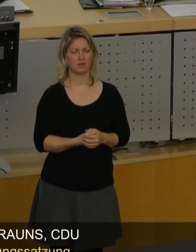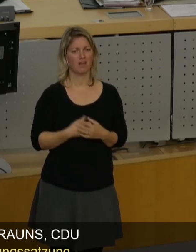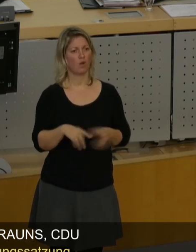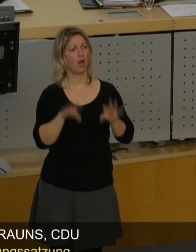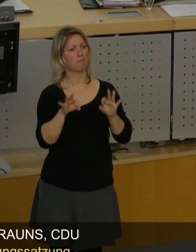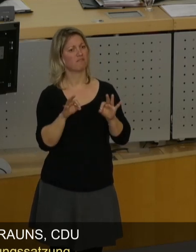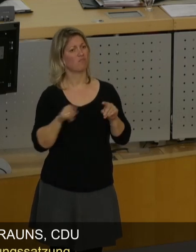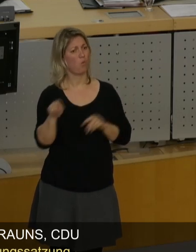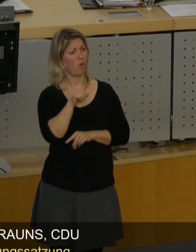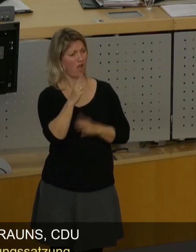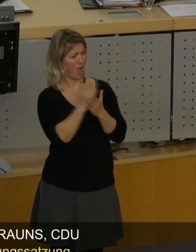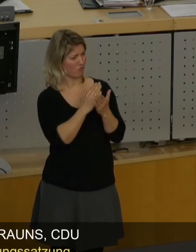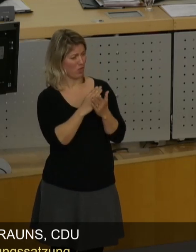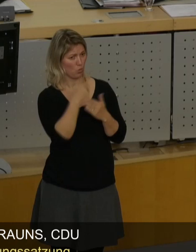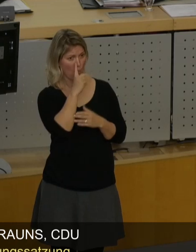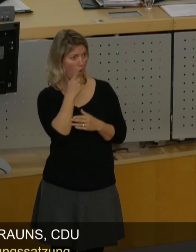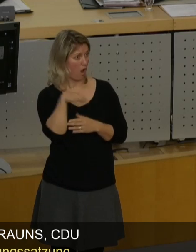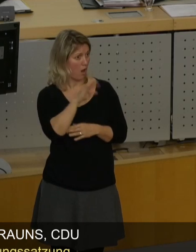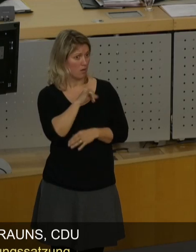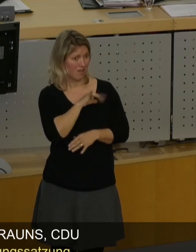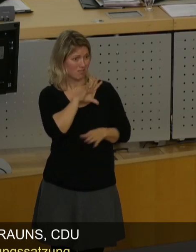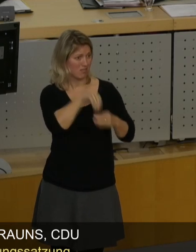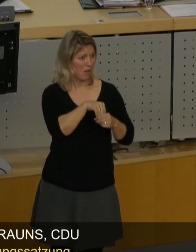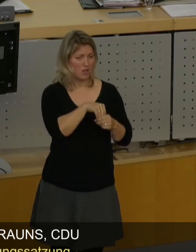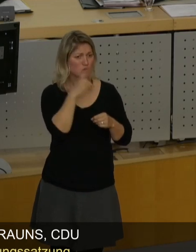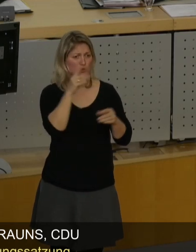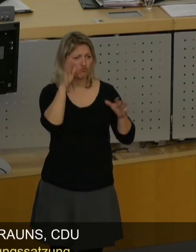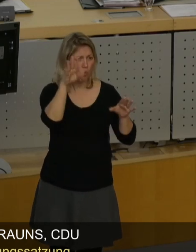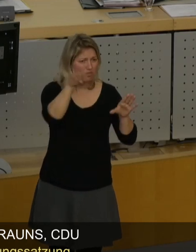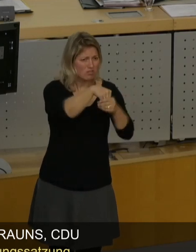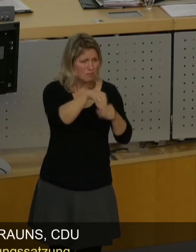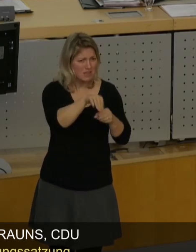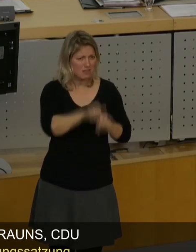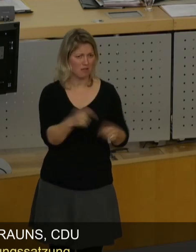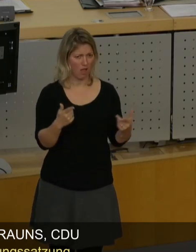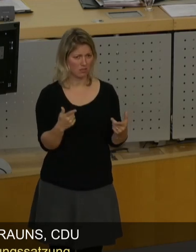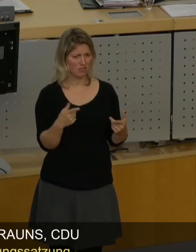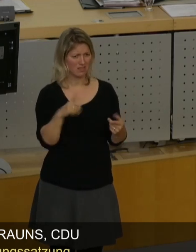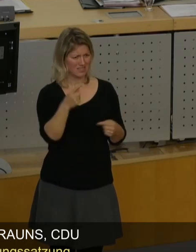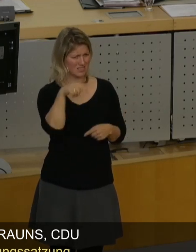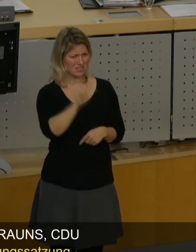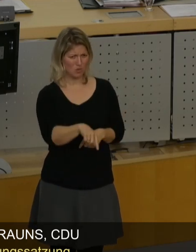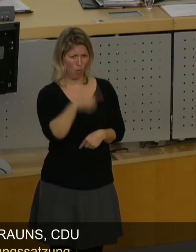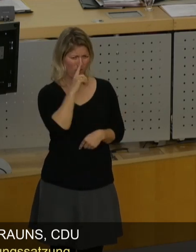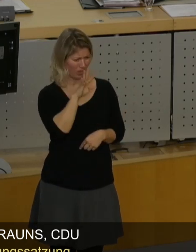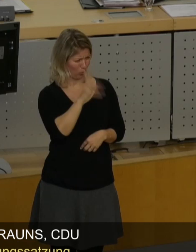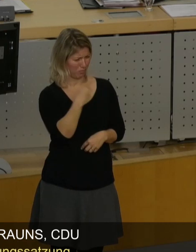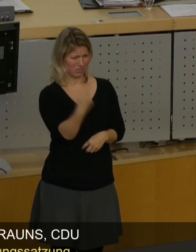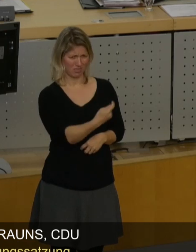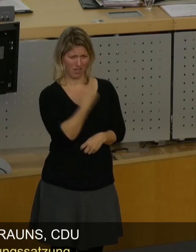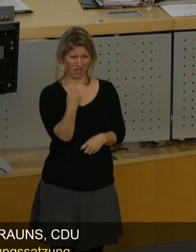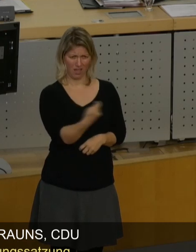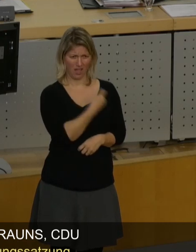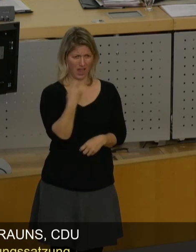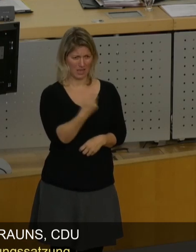großem Interesse sind, da ist das sowieso schon drin. Also, meine Damen und Herren, Sie bauen hier einen Popanz auf, und das ist